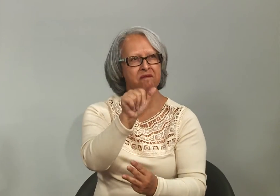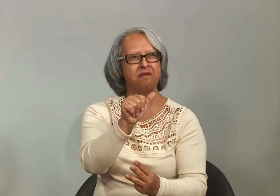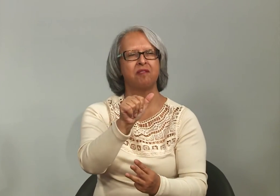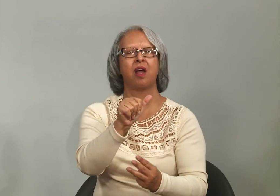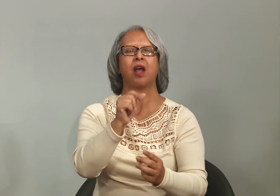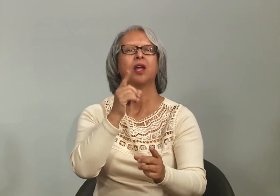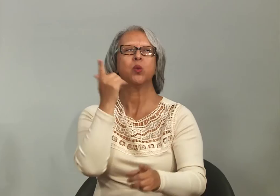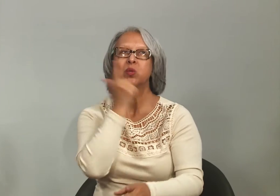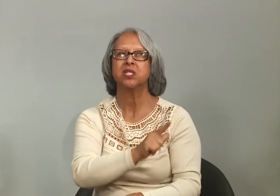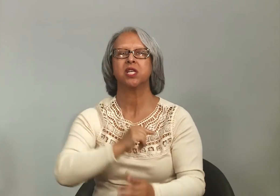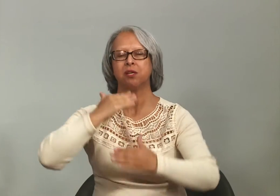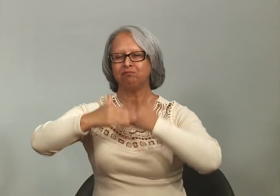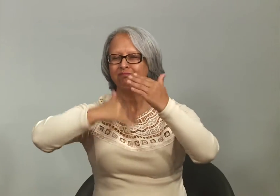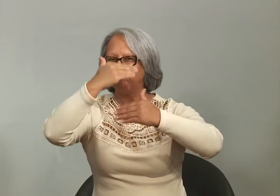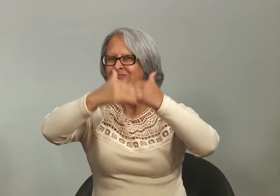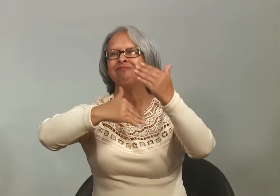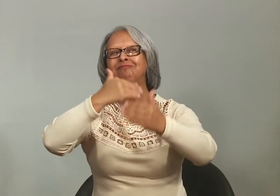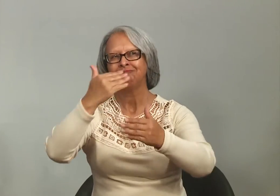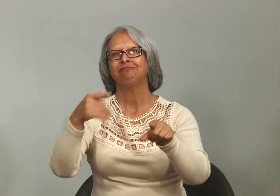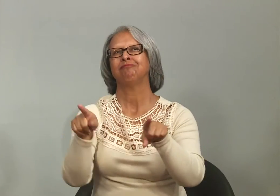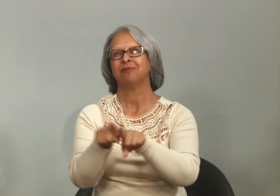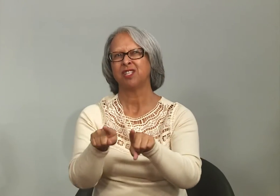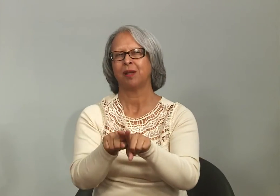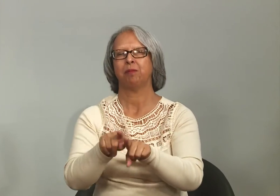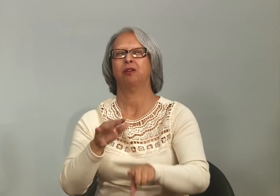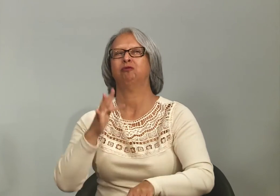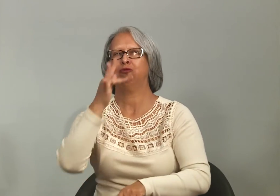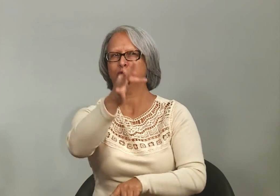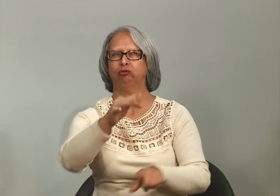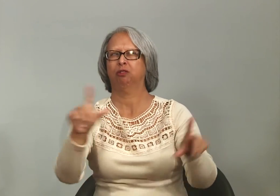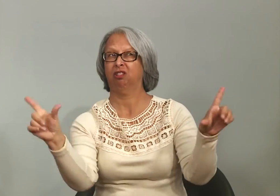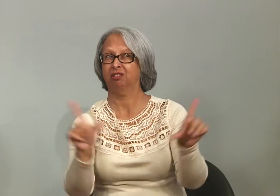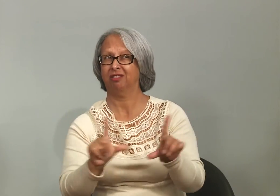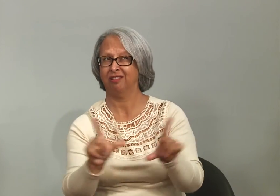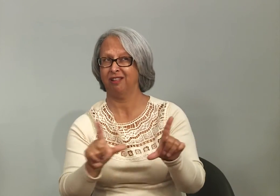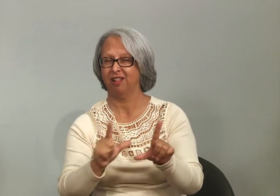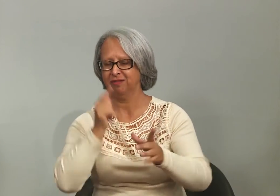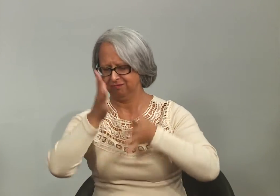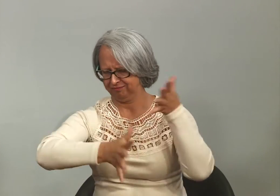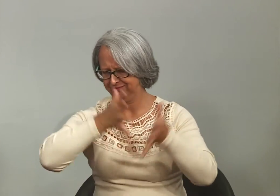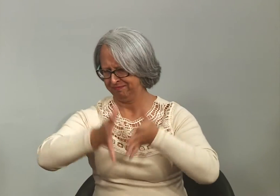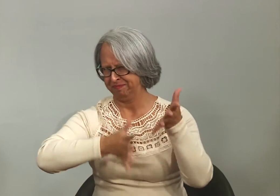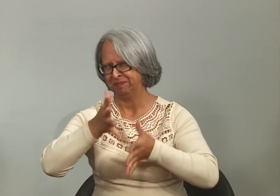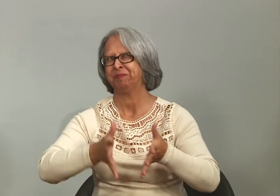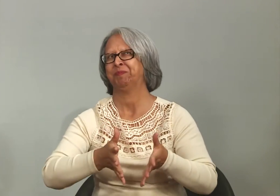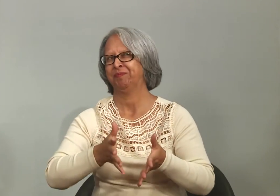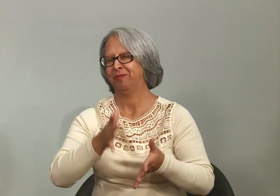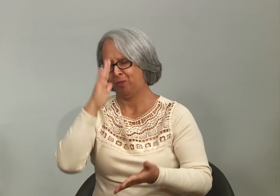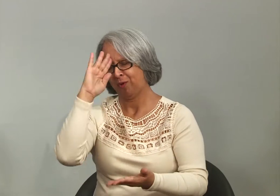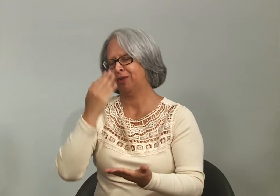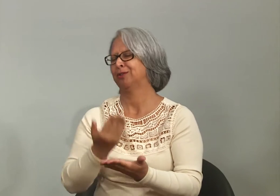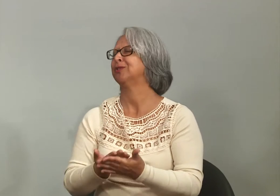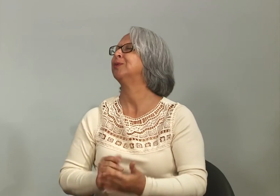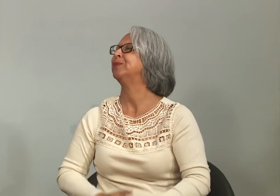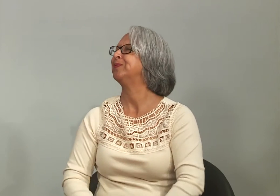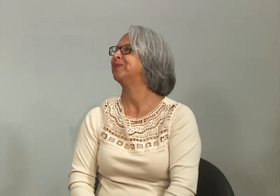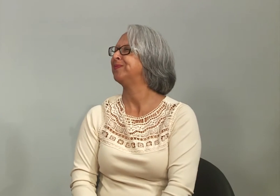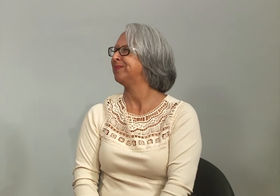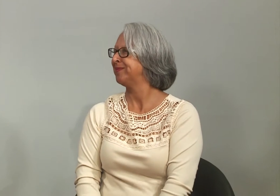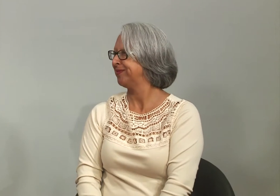Universidade Federal de Santa Maria vai conseguir avançar nesse sentido e futuramente a televisão vai divulgar cada vez mais a Libras. Eu acredito